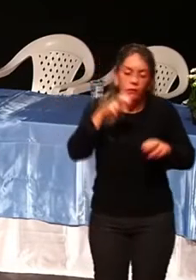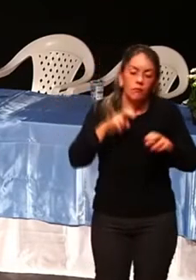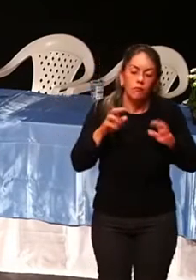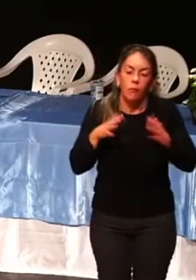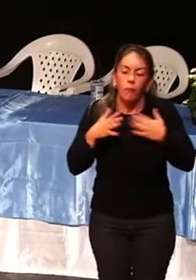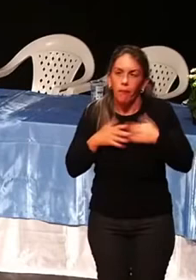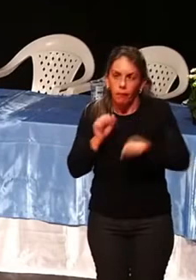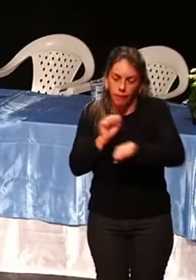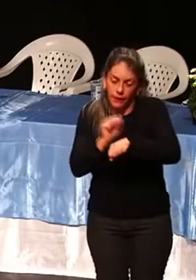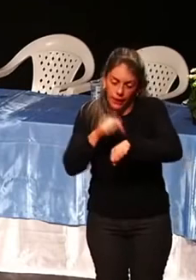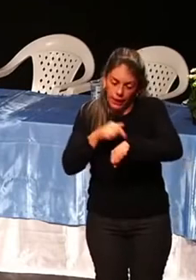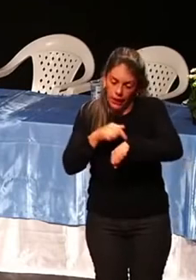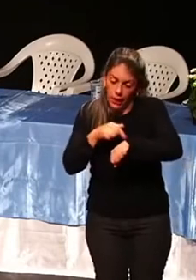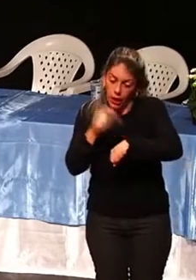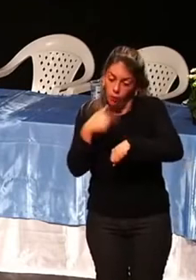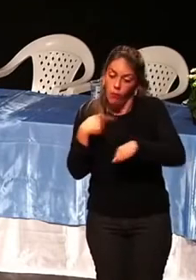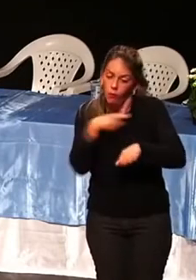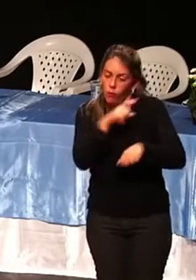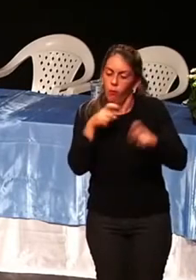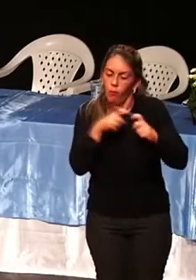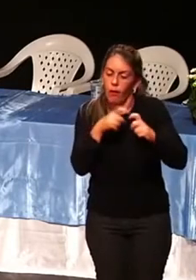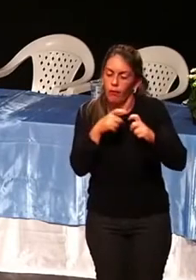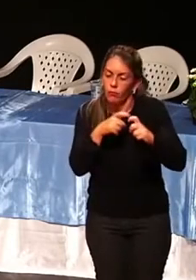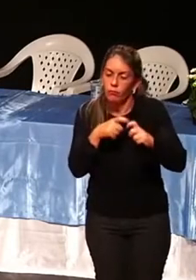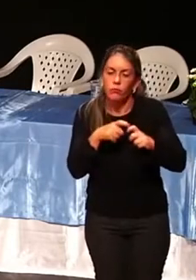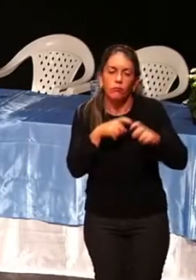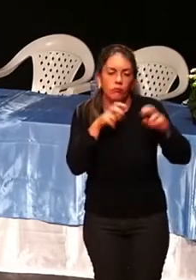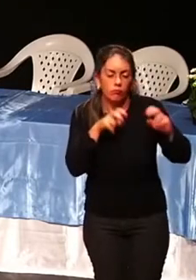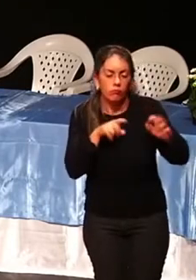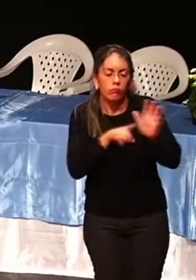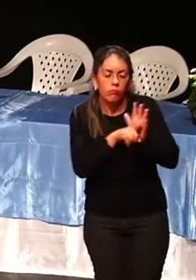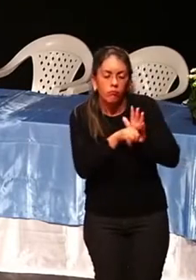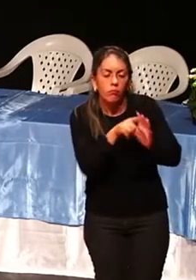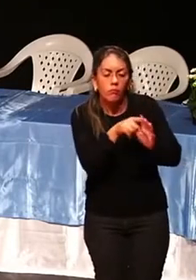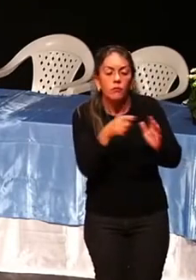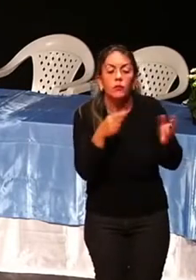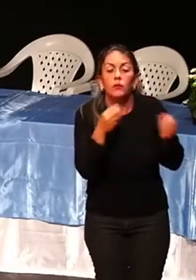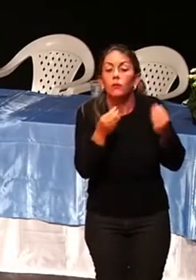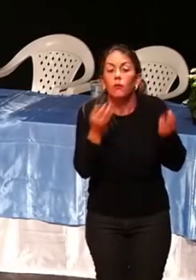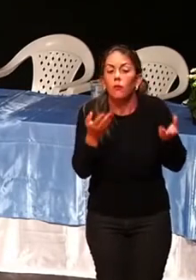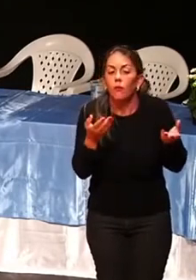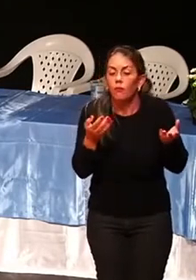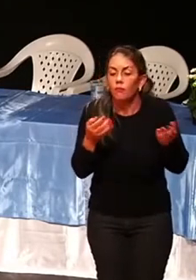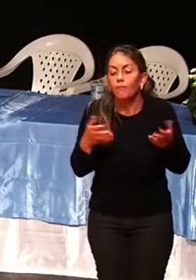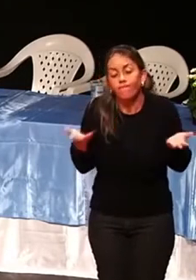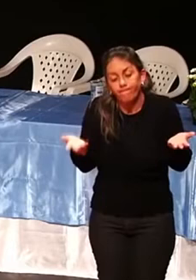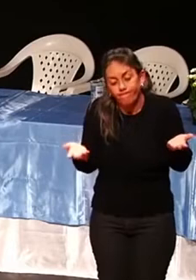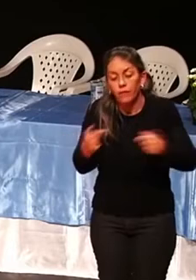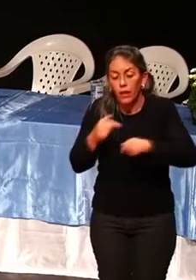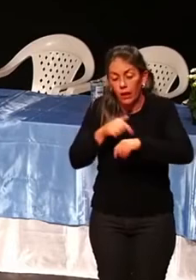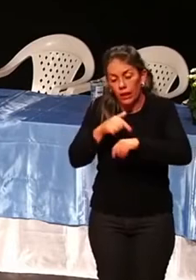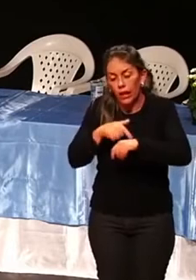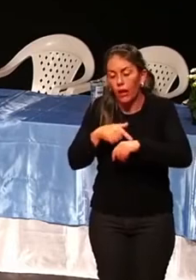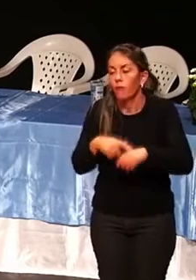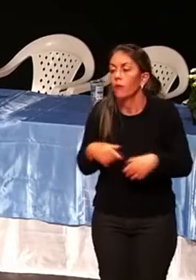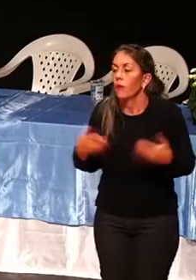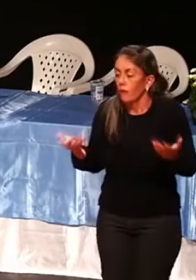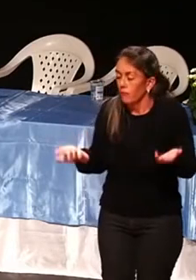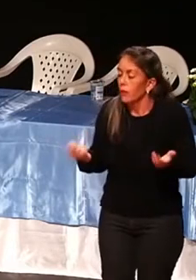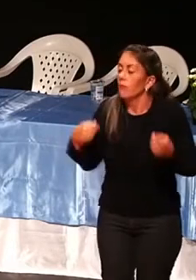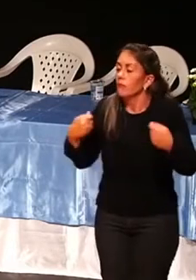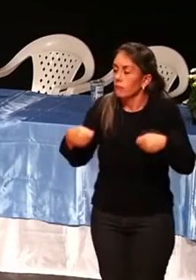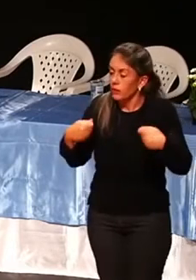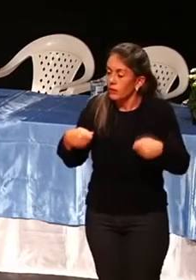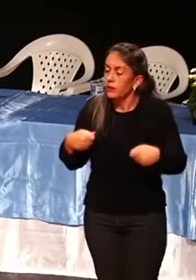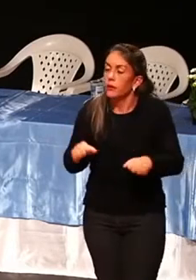pausa. E como que você vai descobrir o que está ruim dentro de você se você não der uma pausa e pensar, por que eu estou sentindo isso?